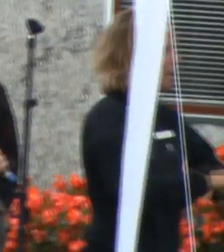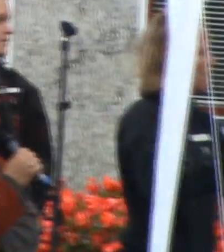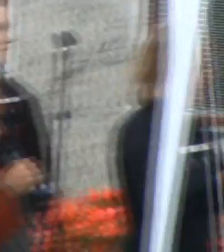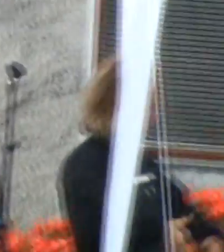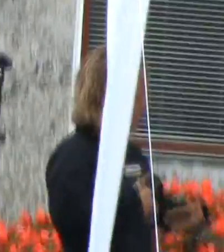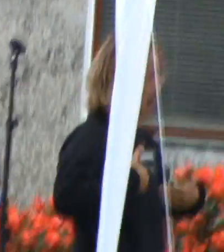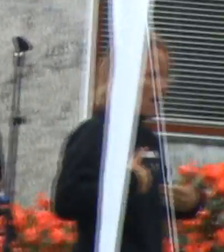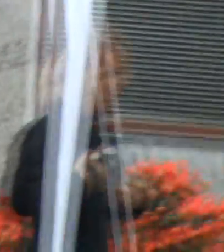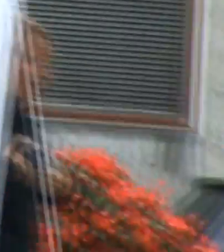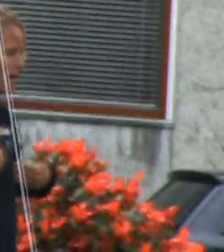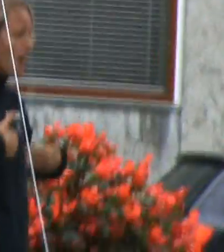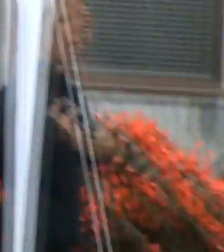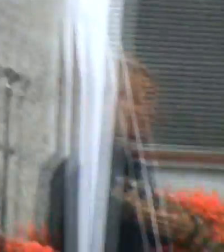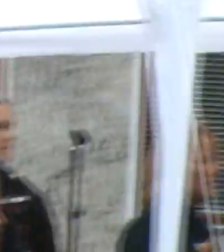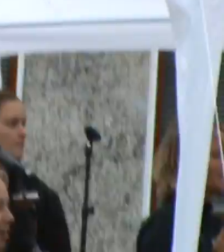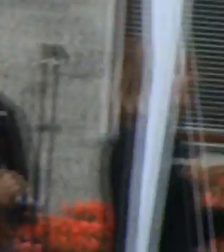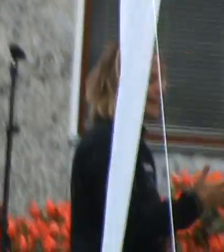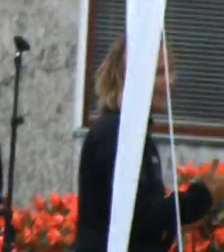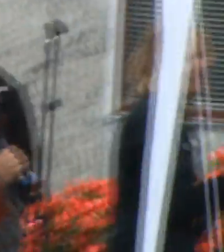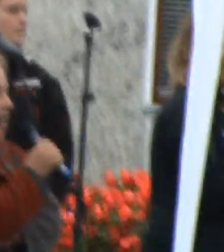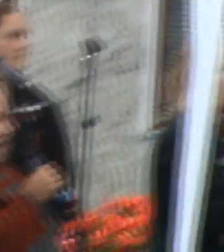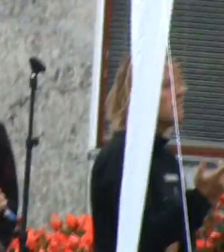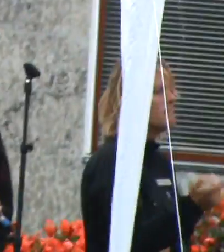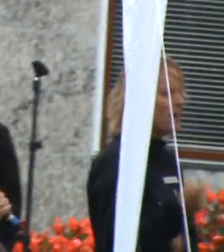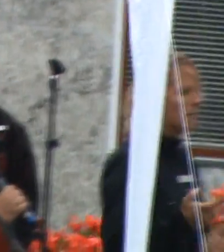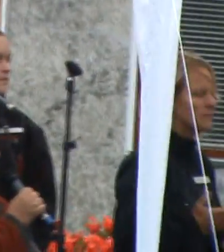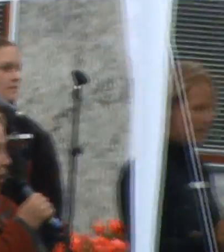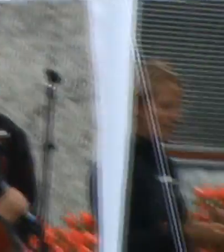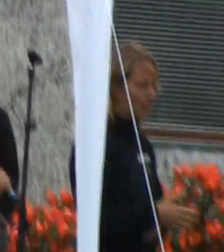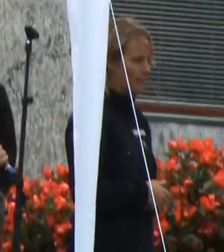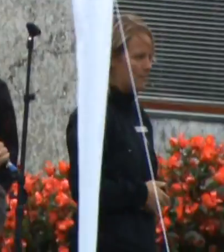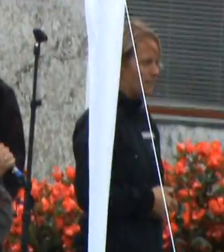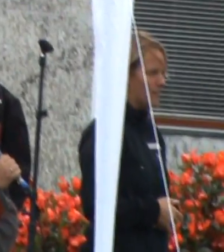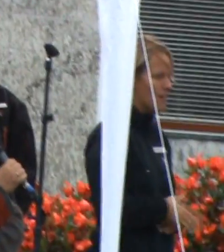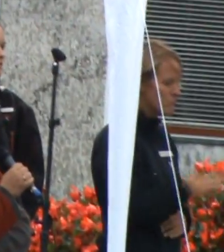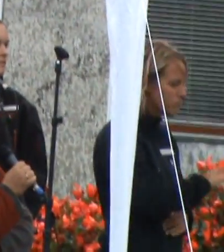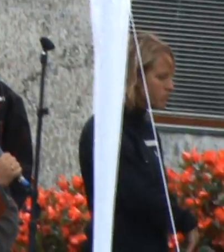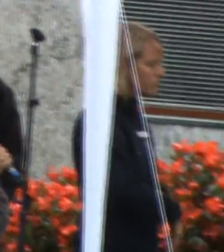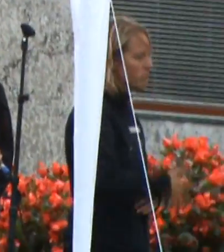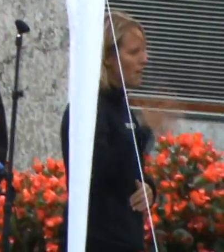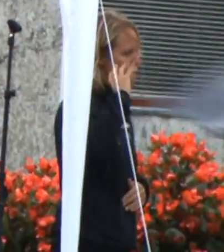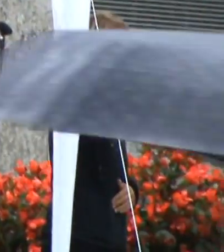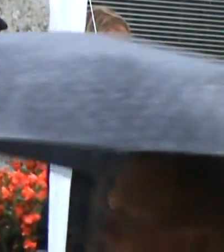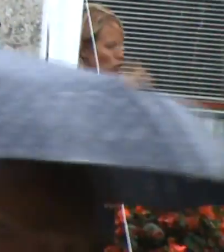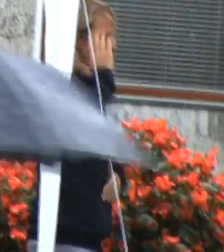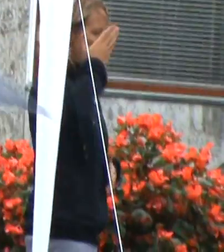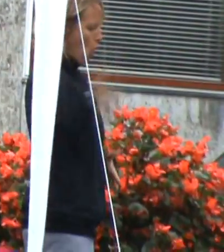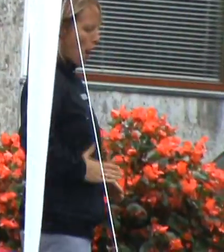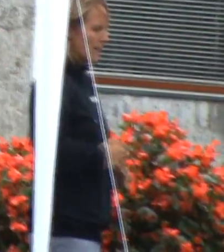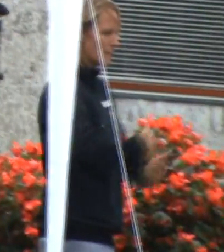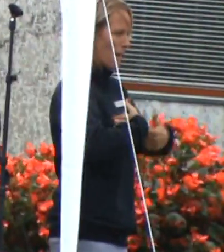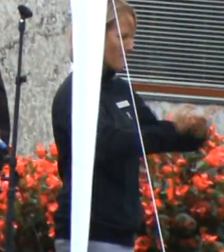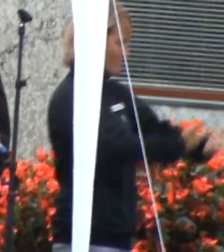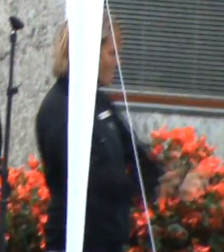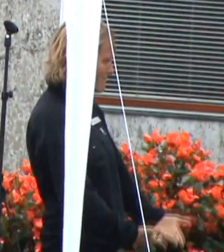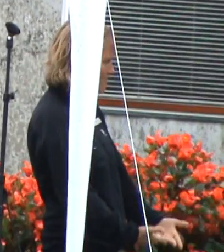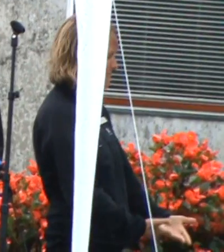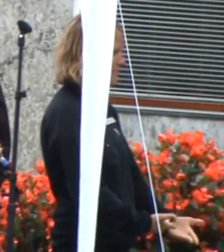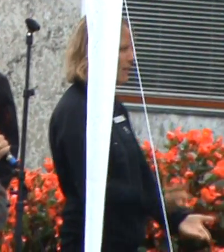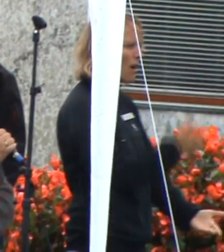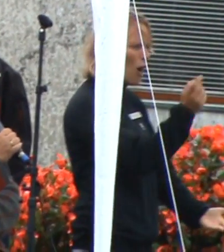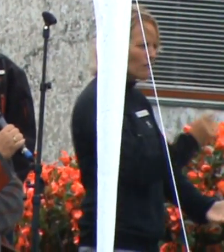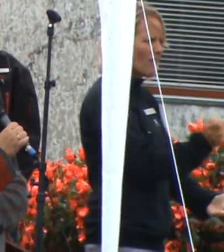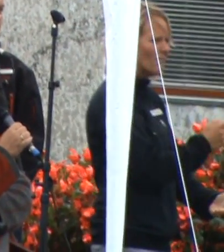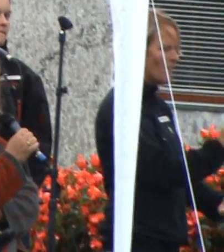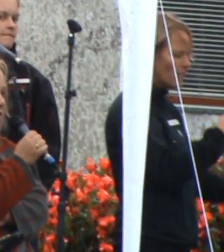tilgængelighed, eller mange af samme. Det er folks holdninger til mig. Jeg har meget tit stået